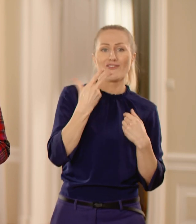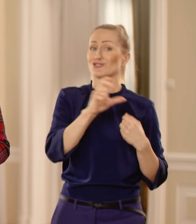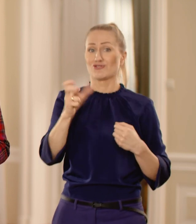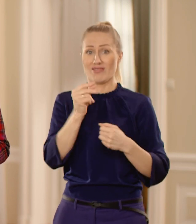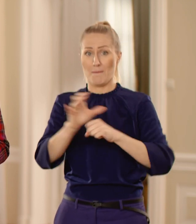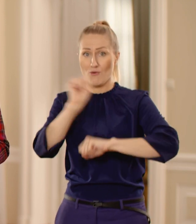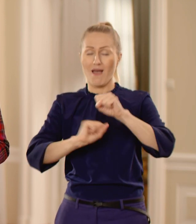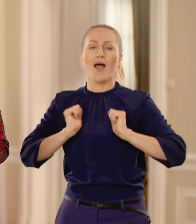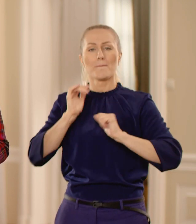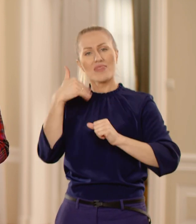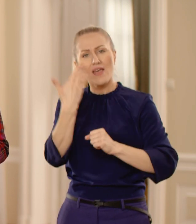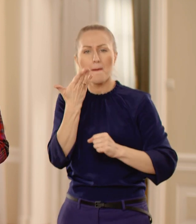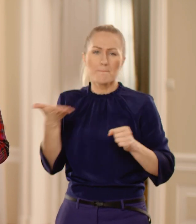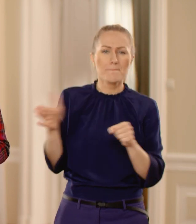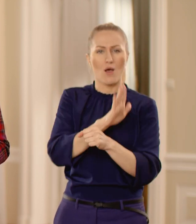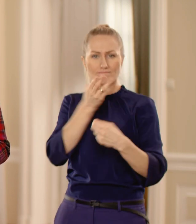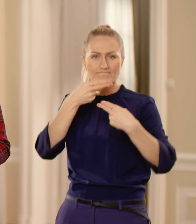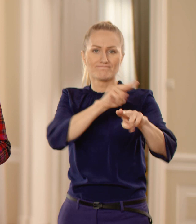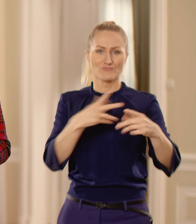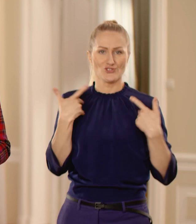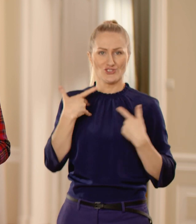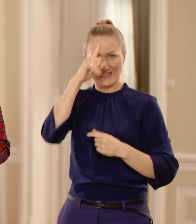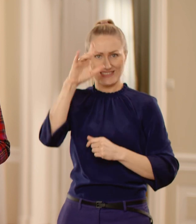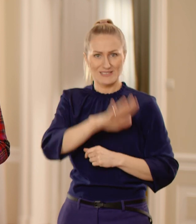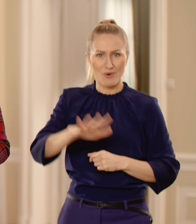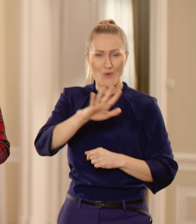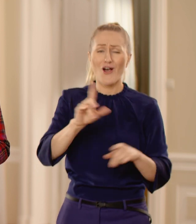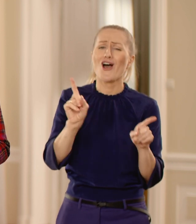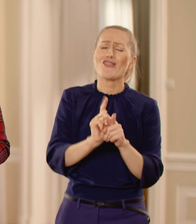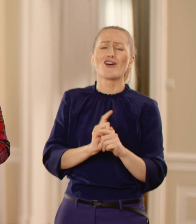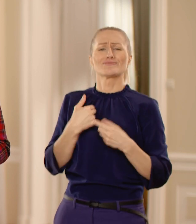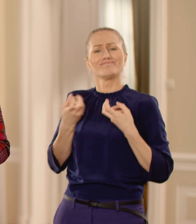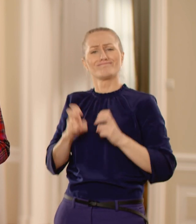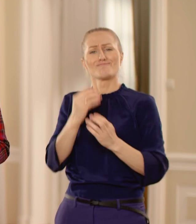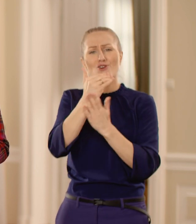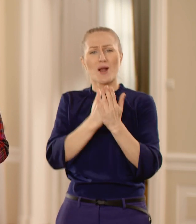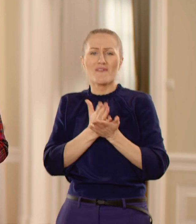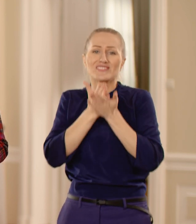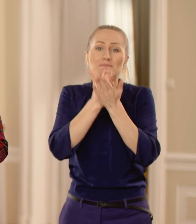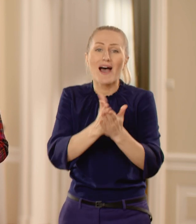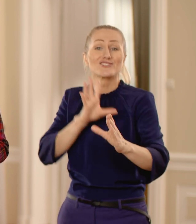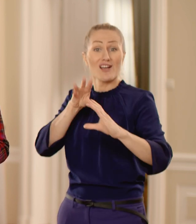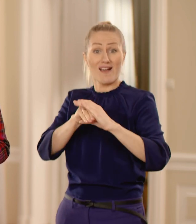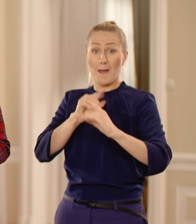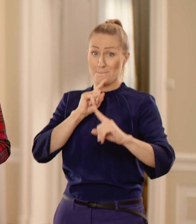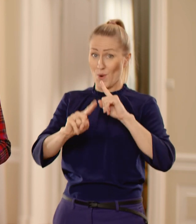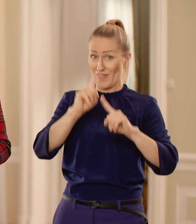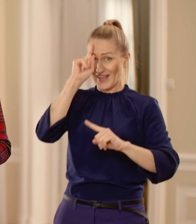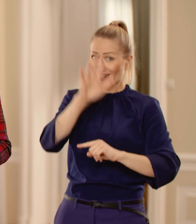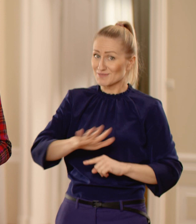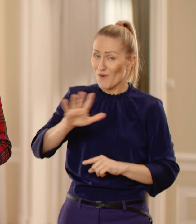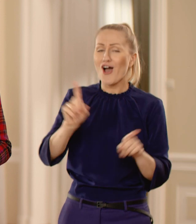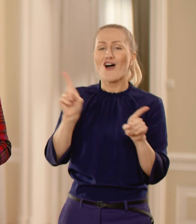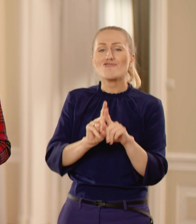pełnoprawnego uczestniczenia w życiu społecznym, poprzez programy wsparcia realizowane w ramach polityki społecznej, po